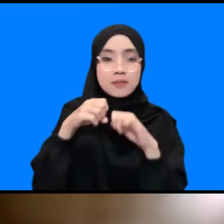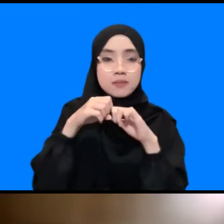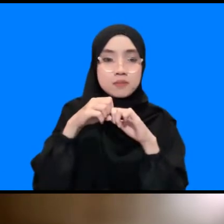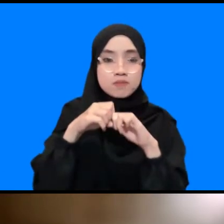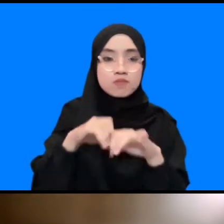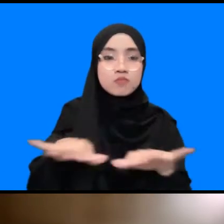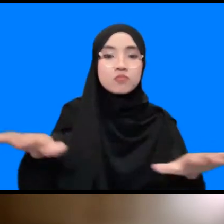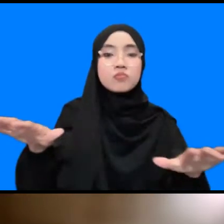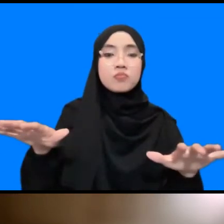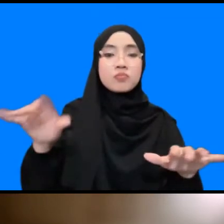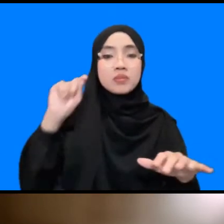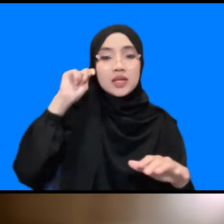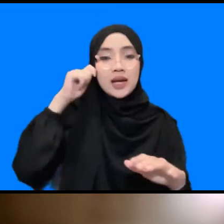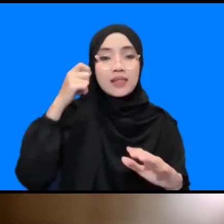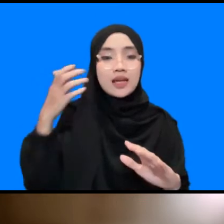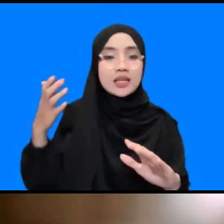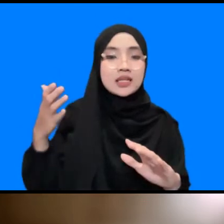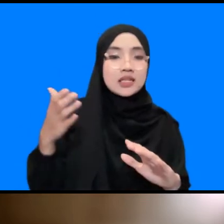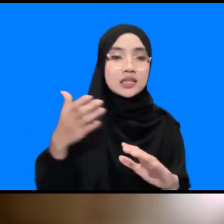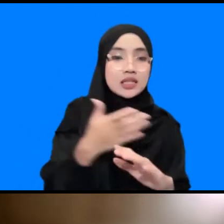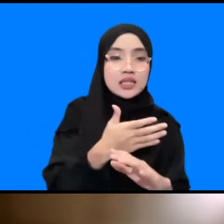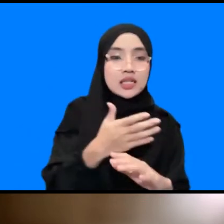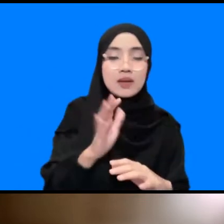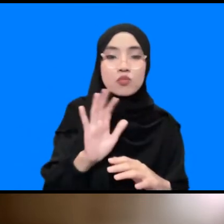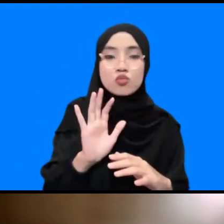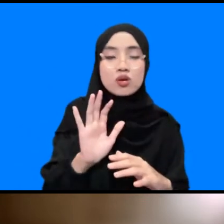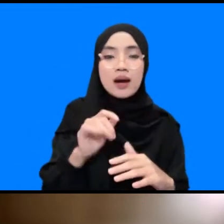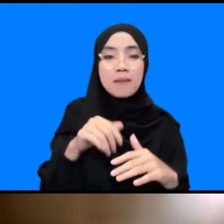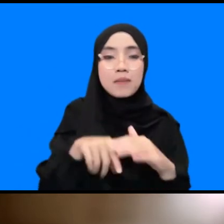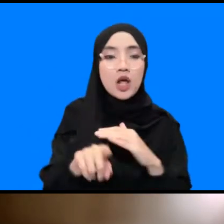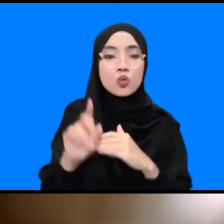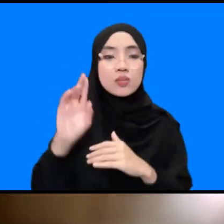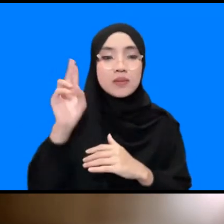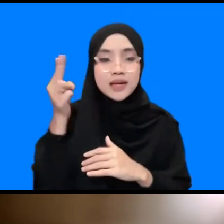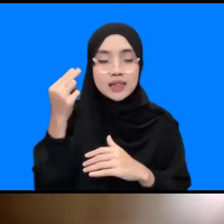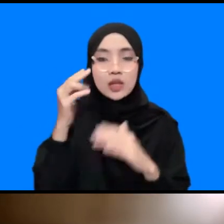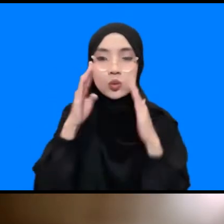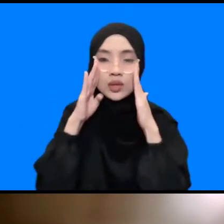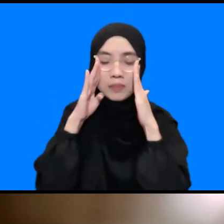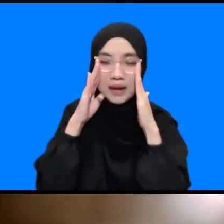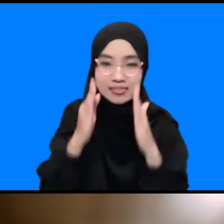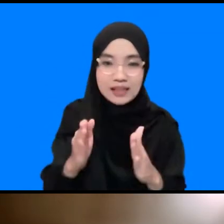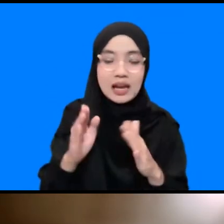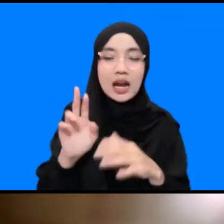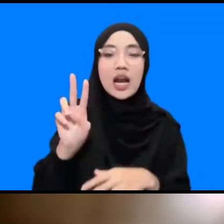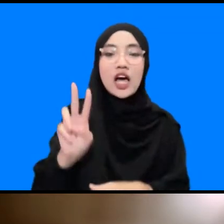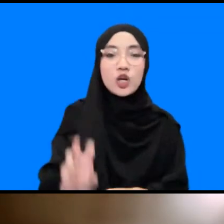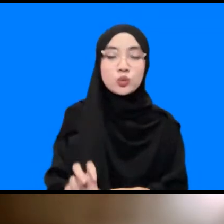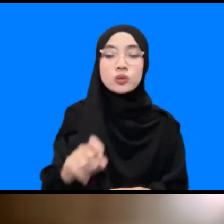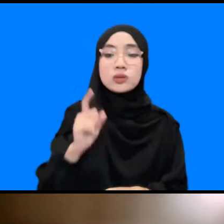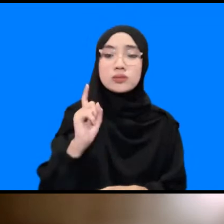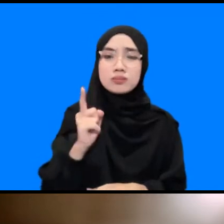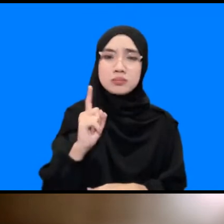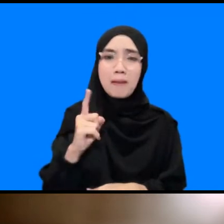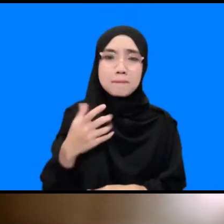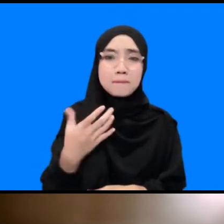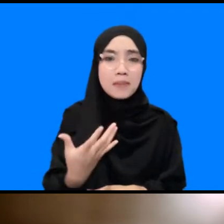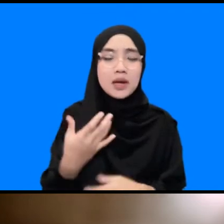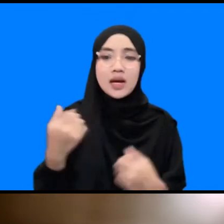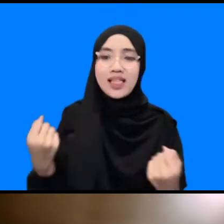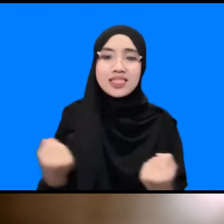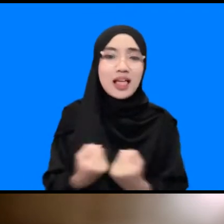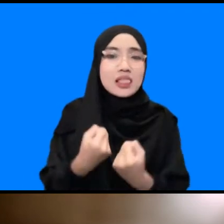yang tidak melalui pemerintah juga harus menjadi perhatian kita kenapa ini menjadi challenging